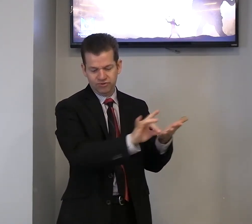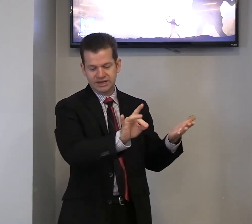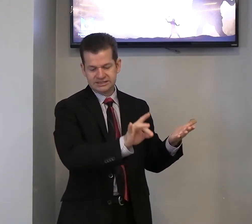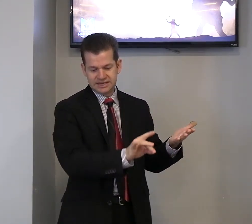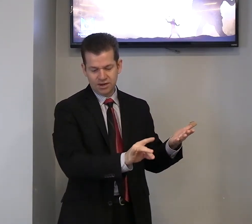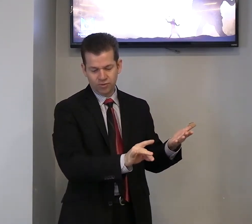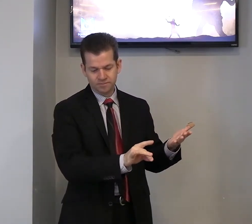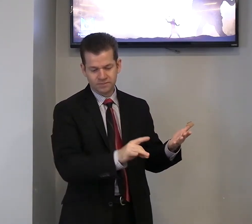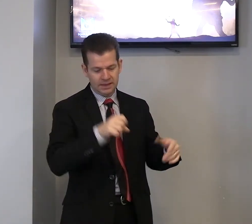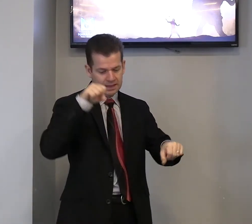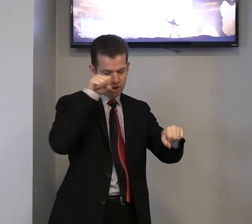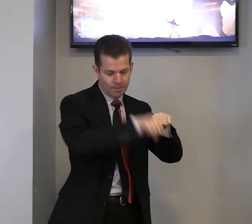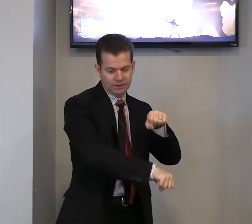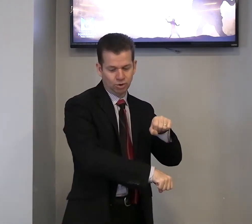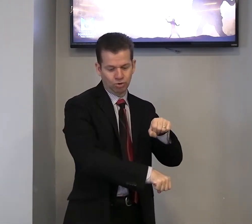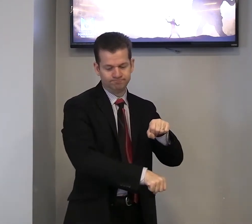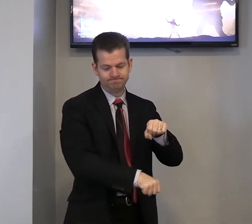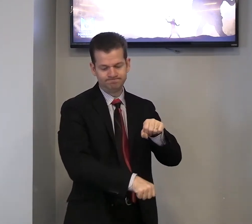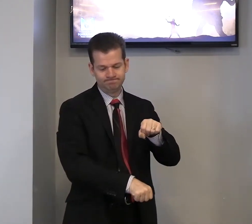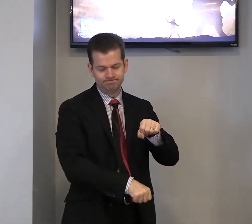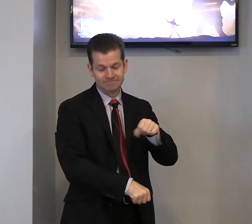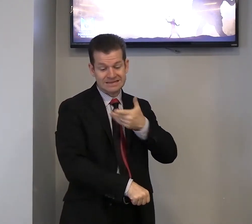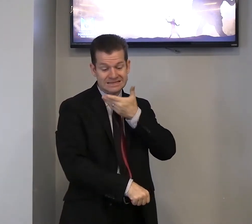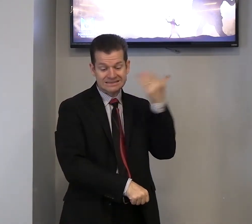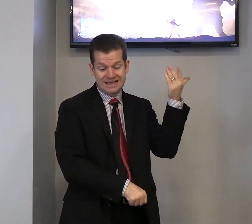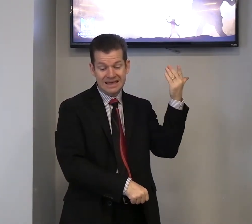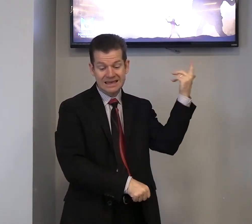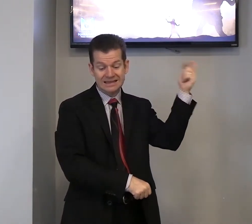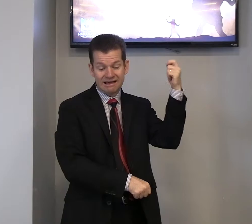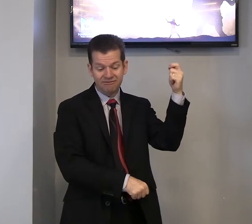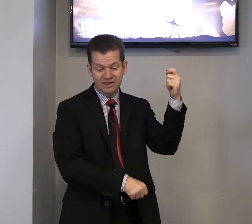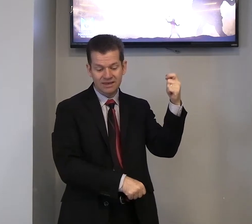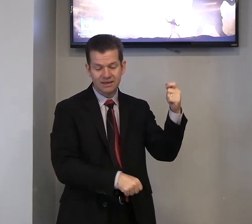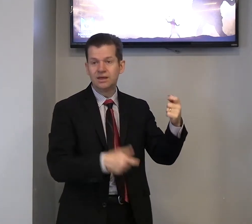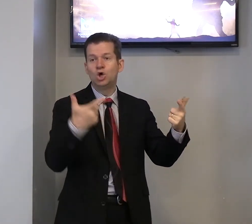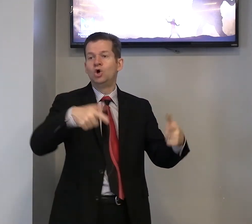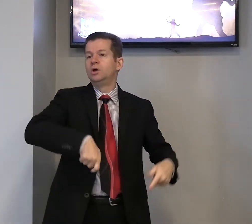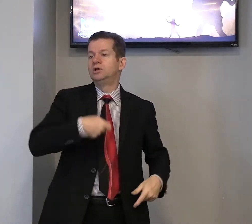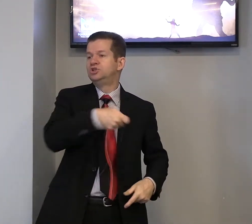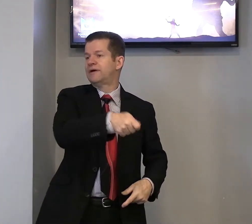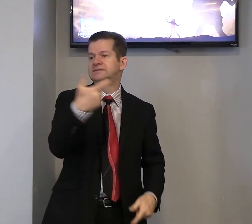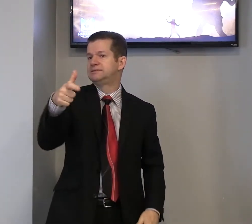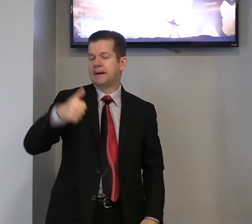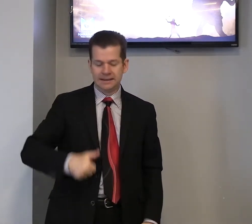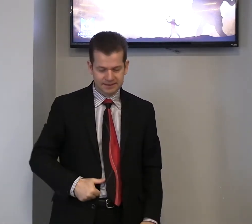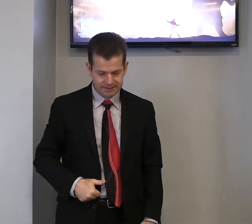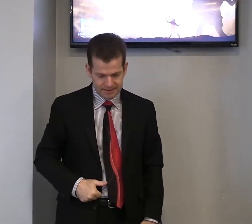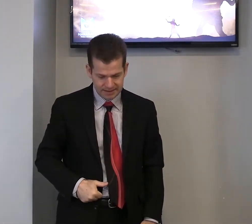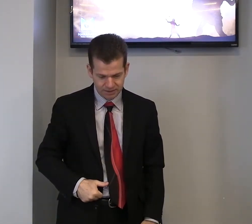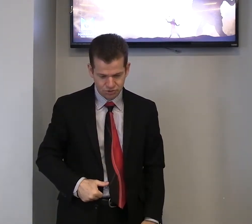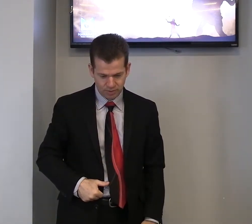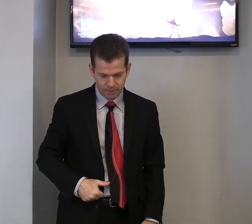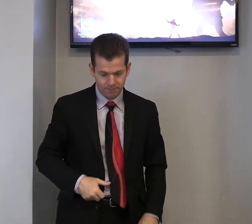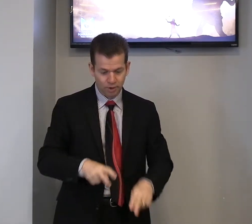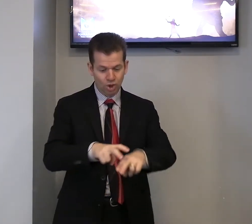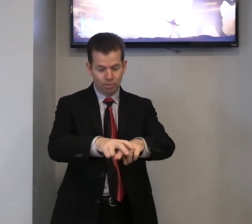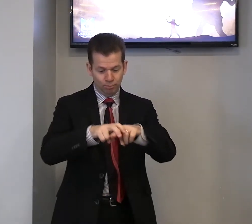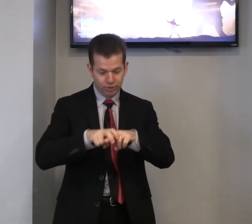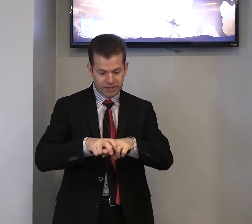filisteu e o matou. sem que Davi tivesse a espada em sua mão. Por